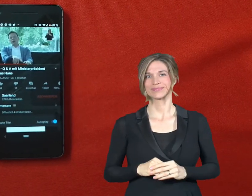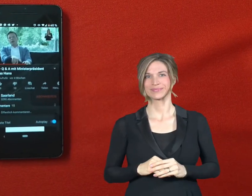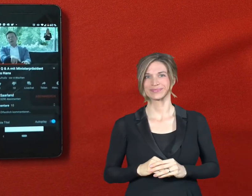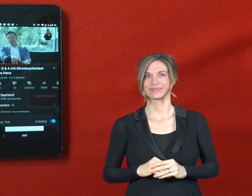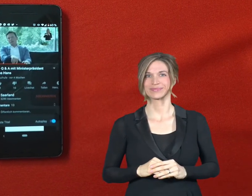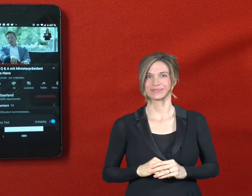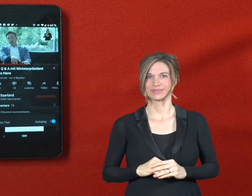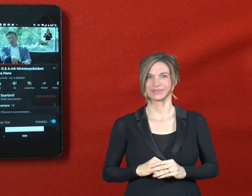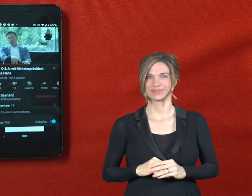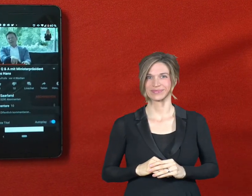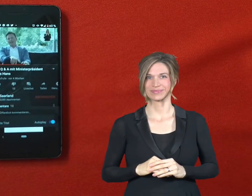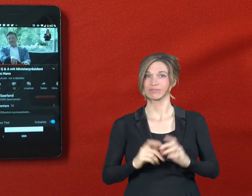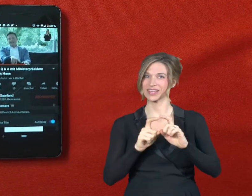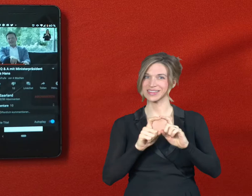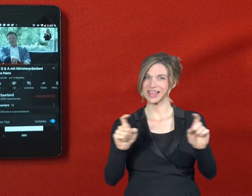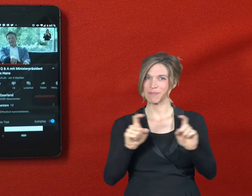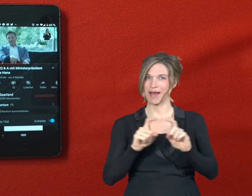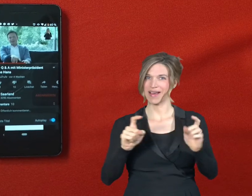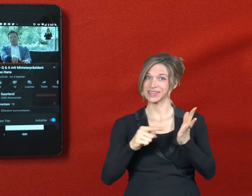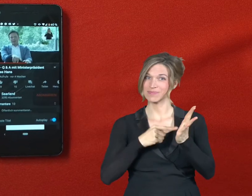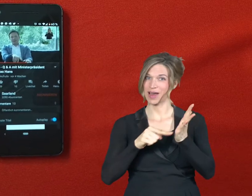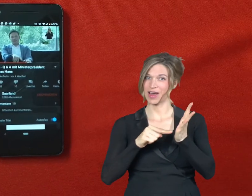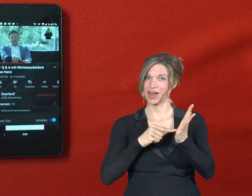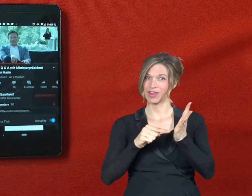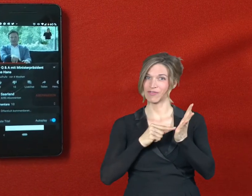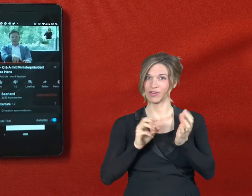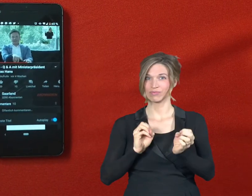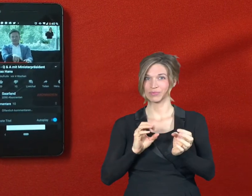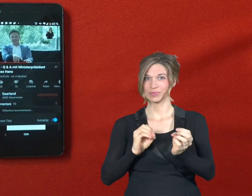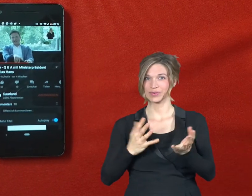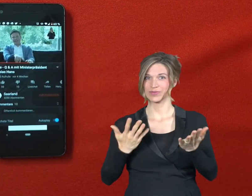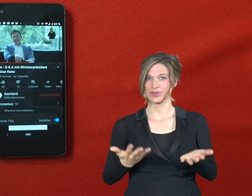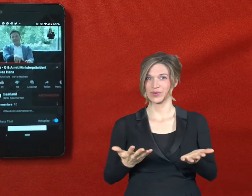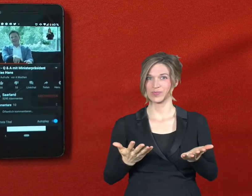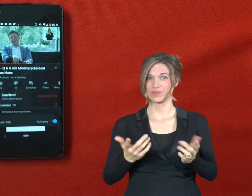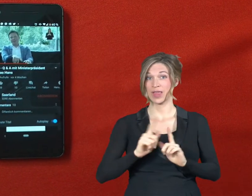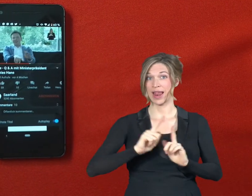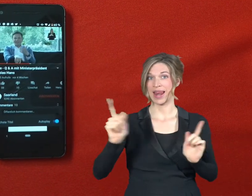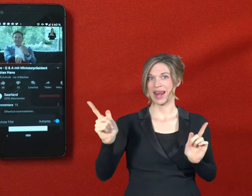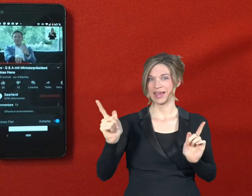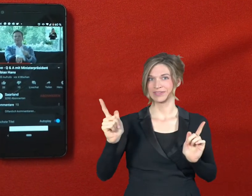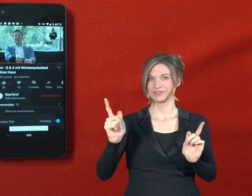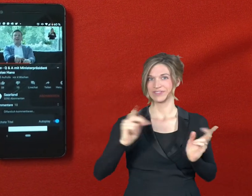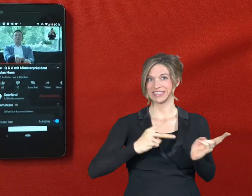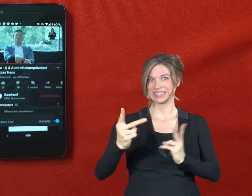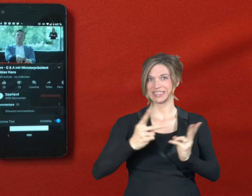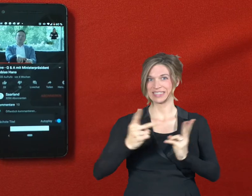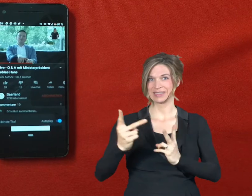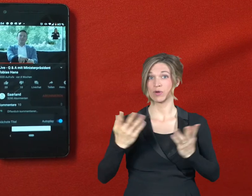diesem Thema mit den Smartphones. Weil, wo finden Sie unsere Livestreams? Sie finden sie in Facebook oder auch